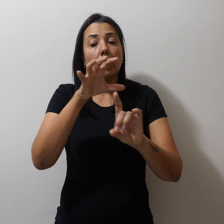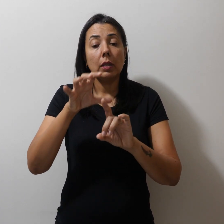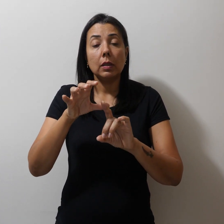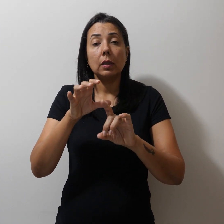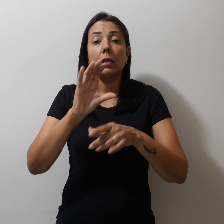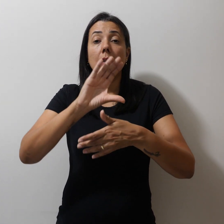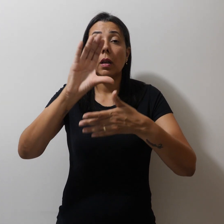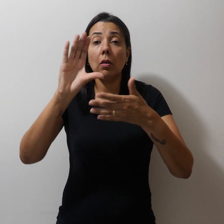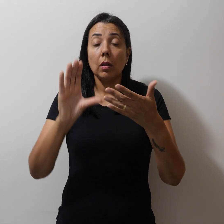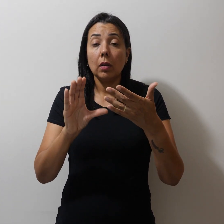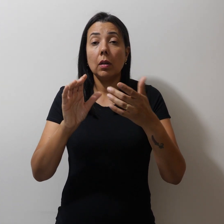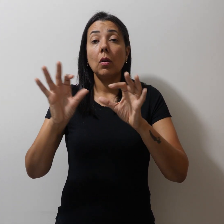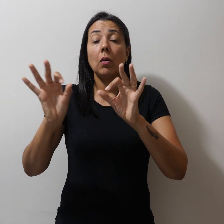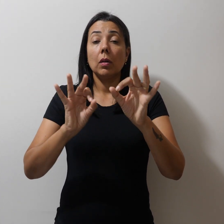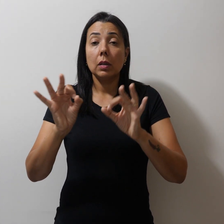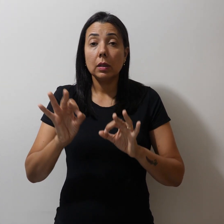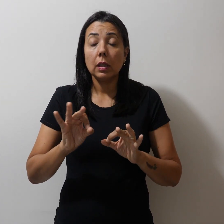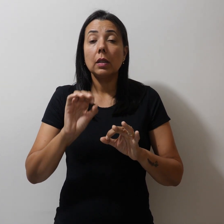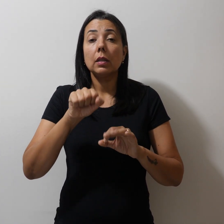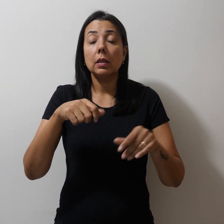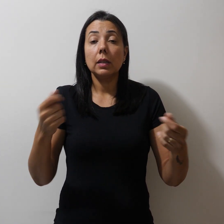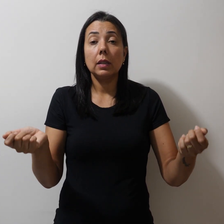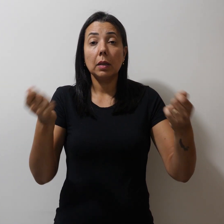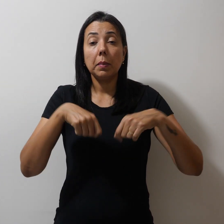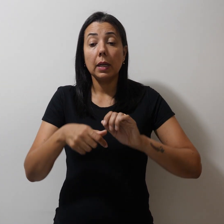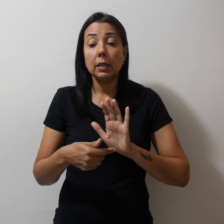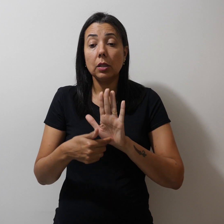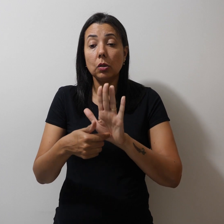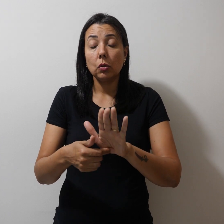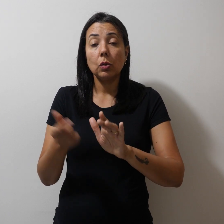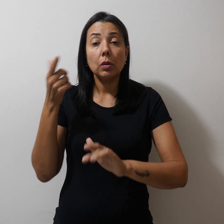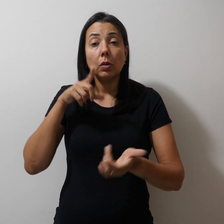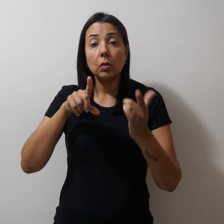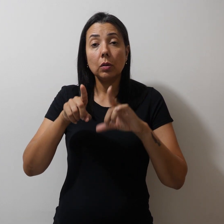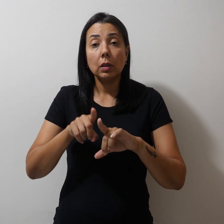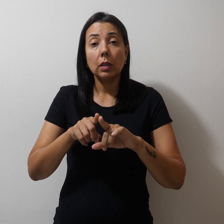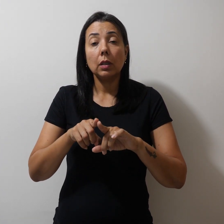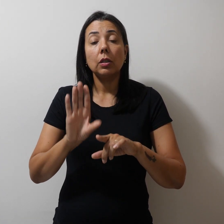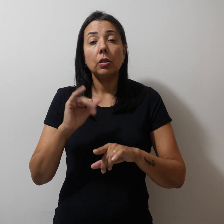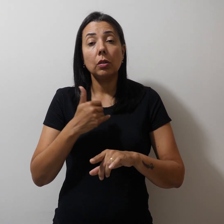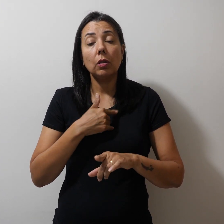organizada será capaz de ajudar na conquista de nossas vitórias.